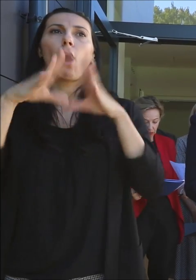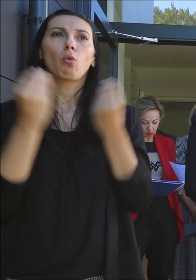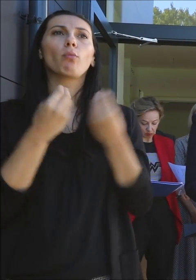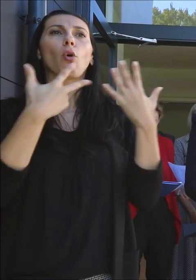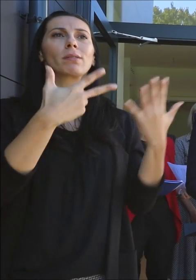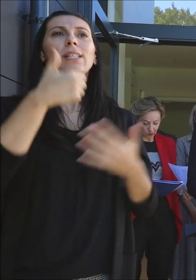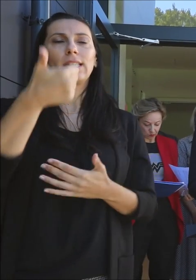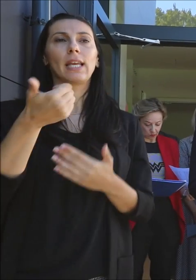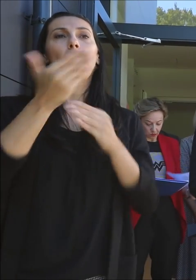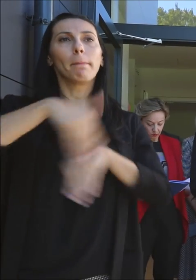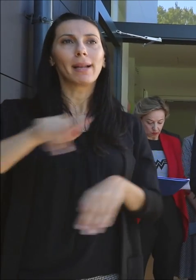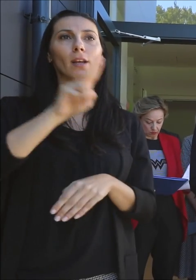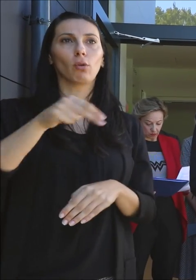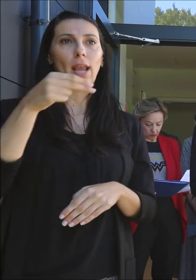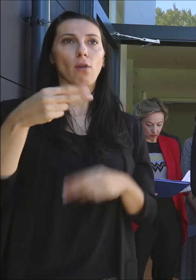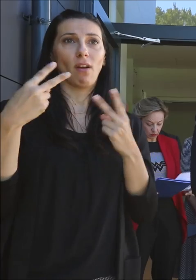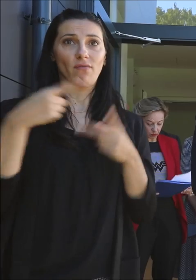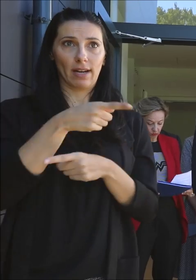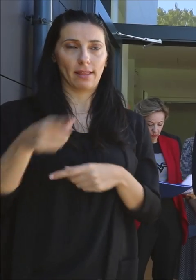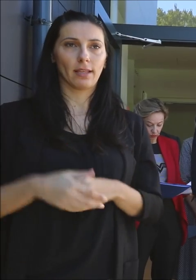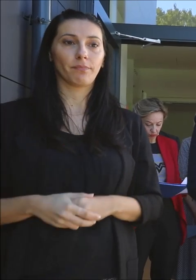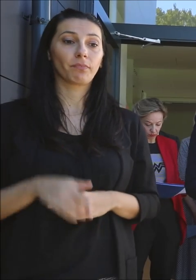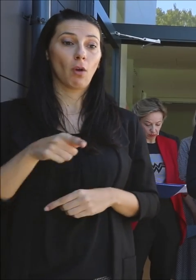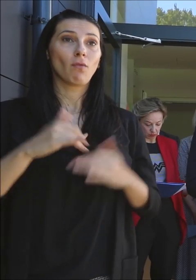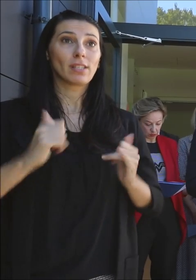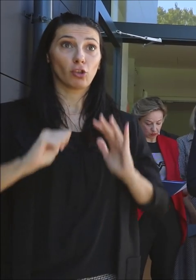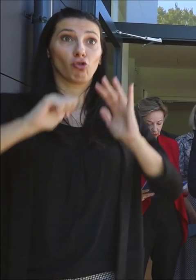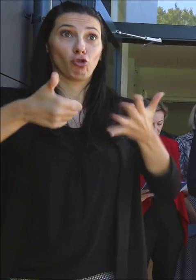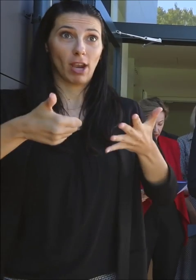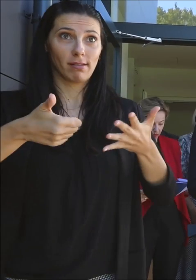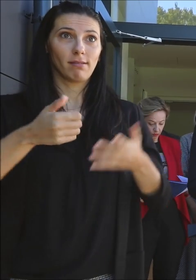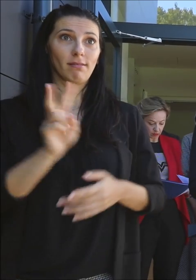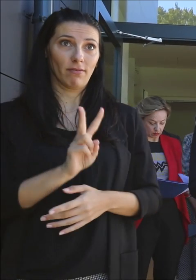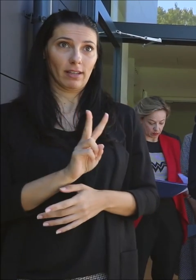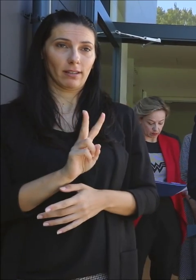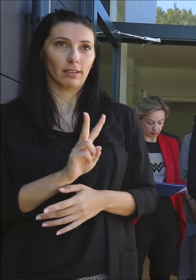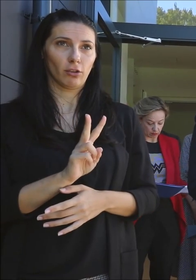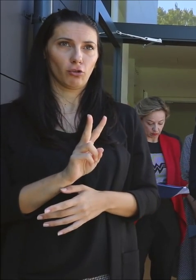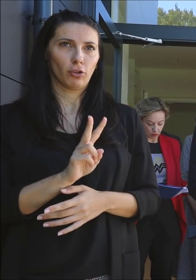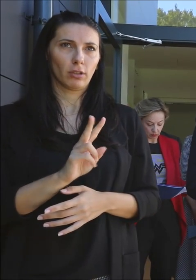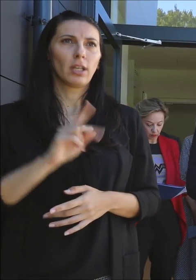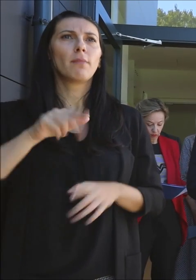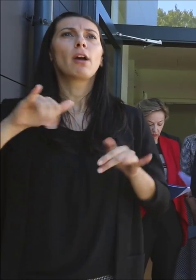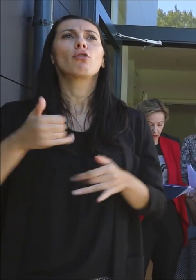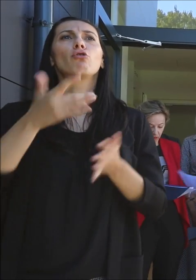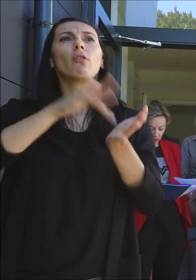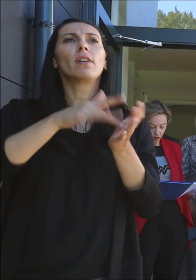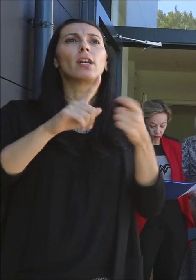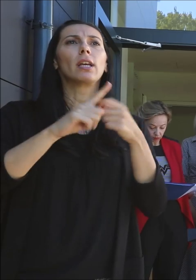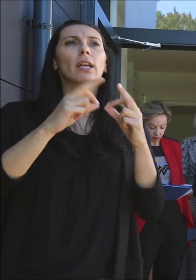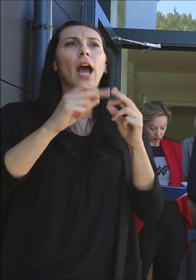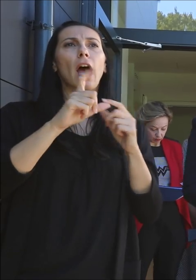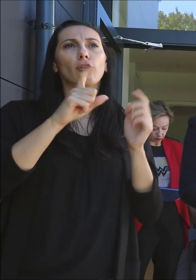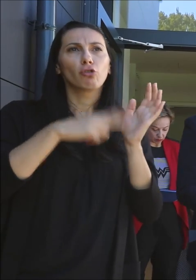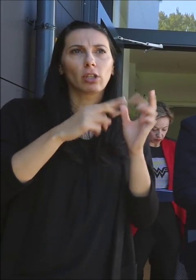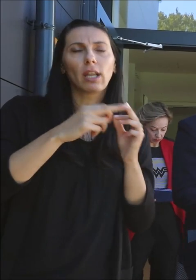ili 1 eura. Ovo je šesti vrtić u našem mandatu, podsjećam da su sad otvoreni još vrtić u Kašin i Odorsku obrežu u